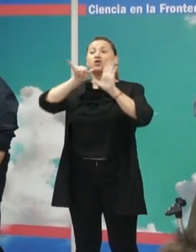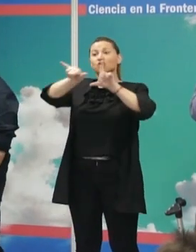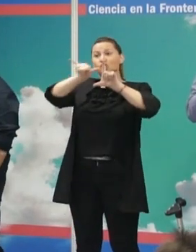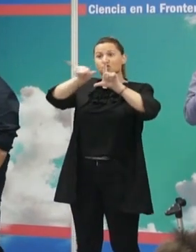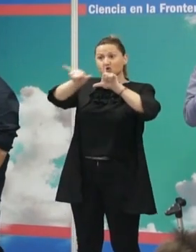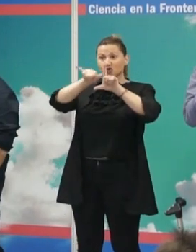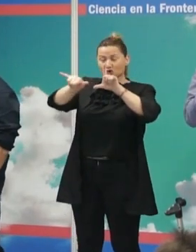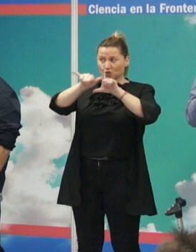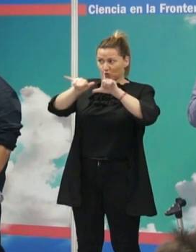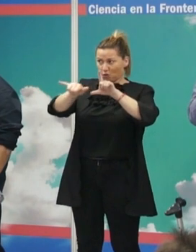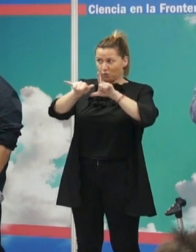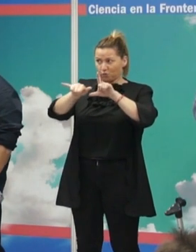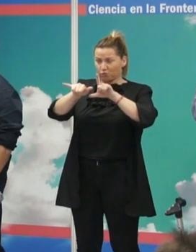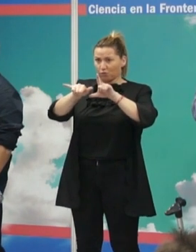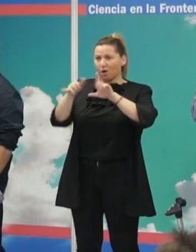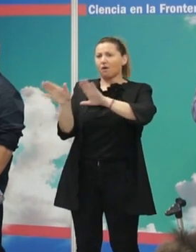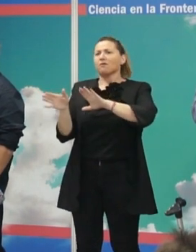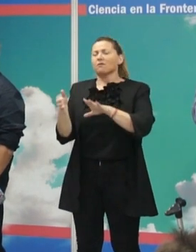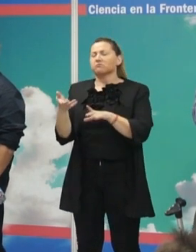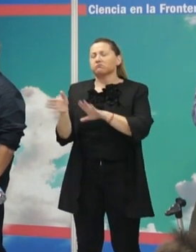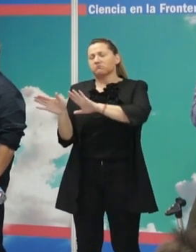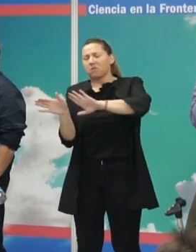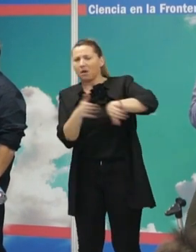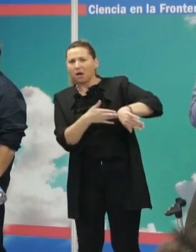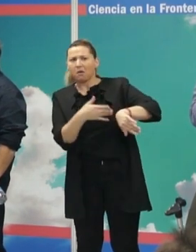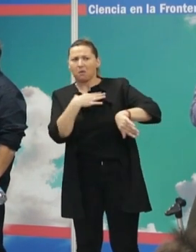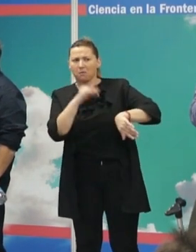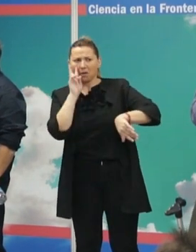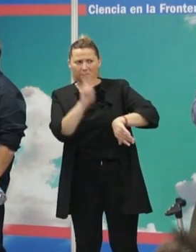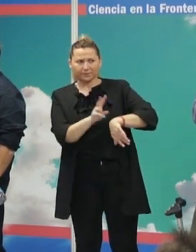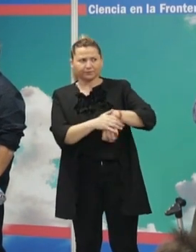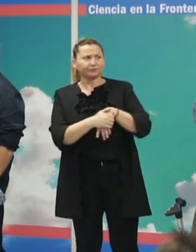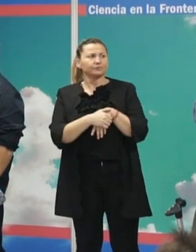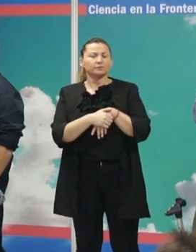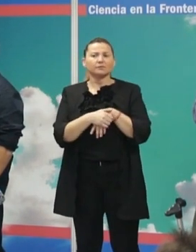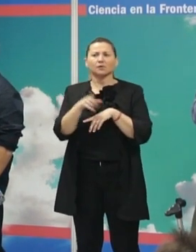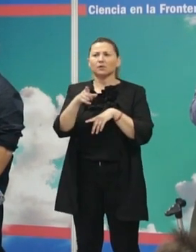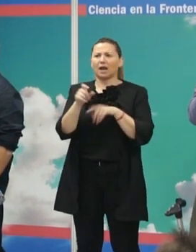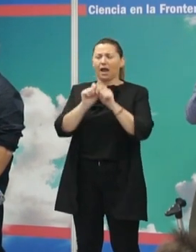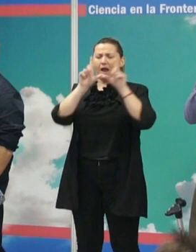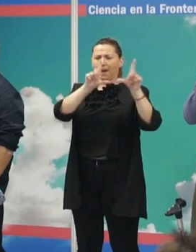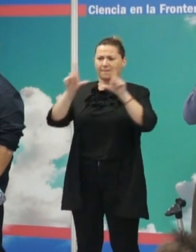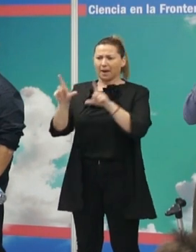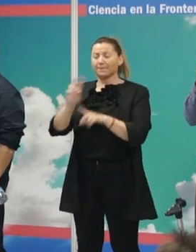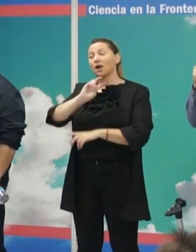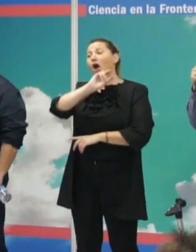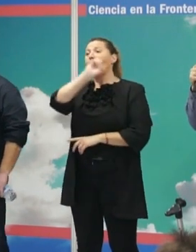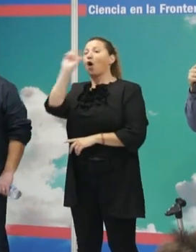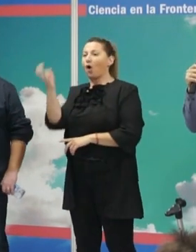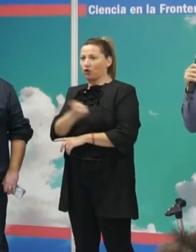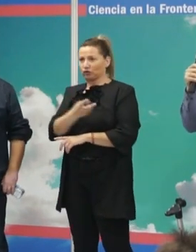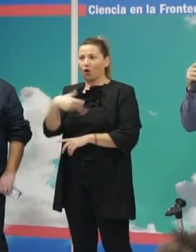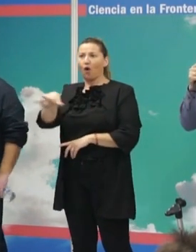audiodescripciones de muchos de esos objetos, que básicamente son explicaciones de cómo son las imágenes, son muy completas. Pero sí que os voy a poner otra sonificación.